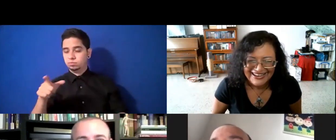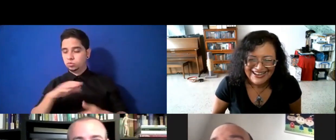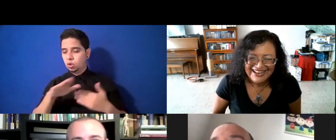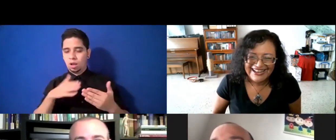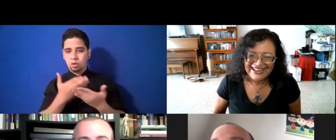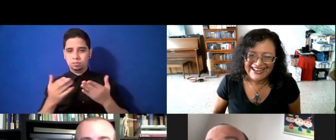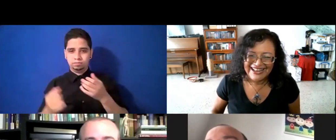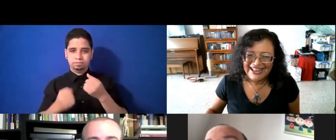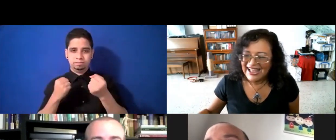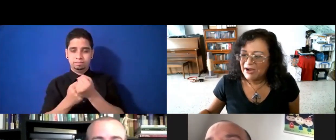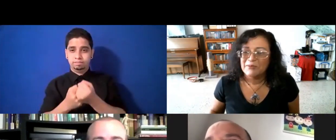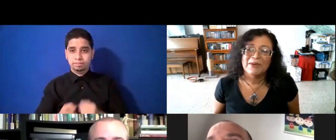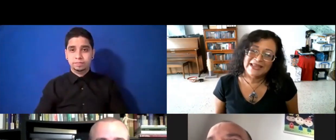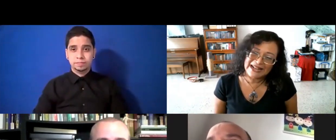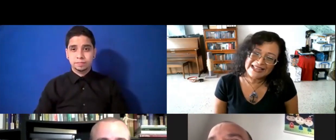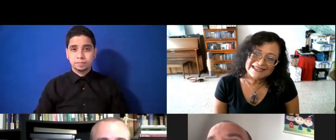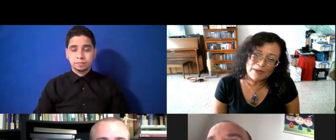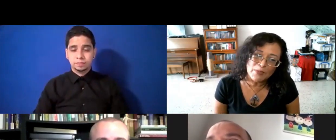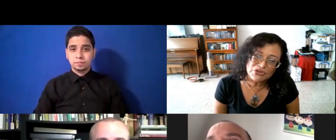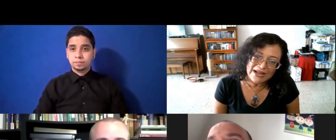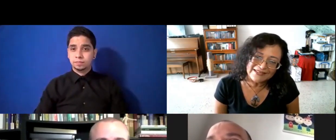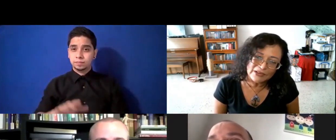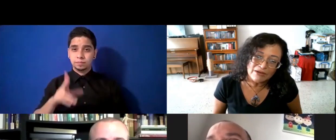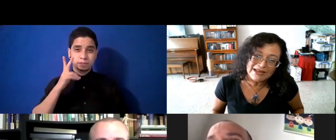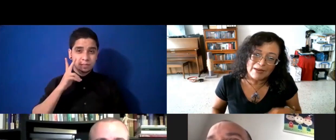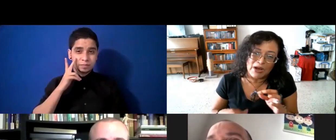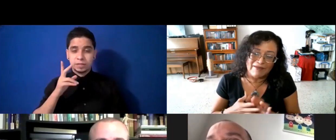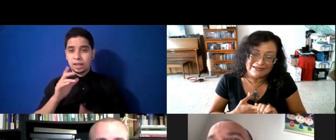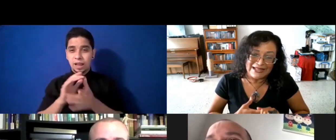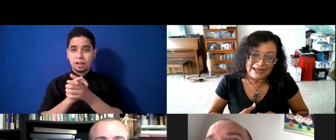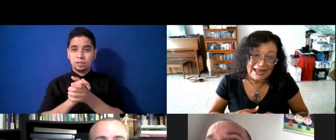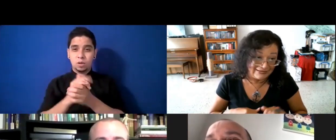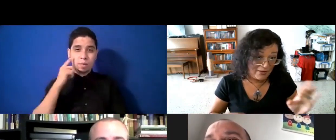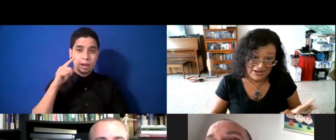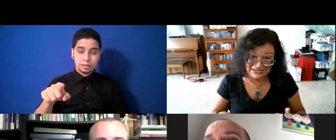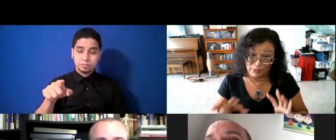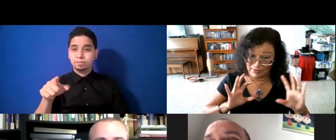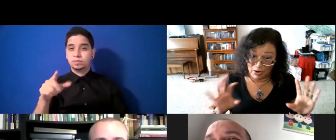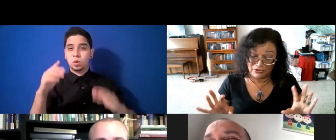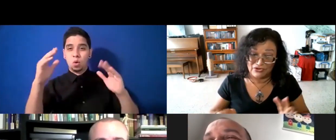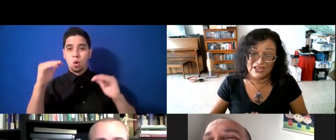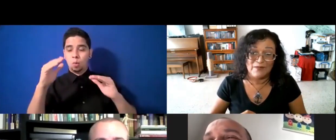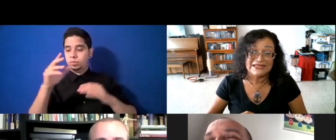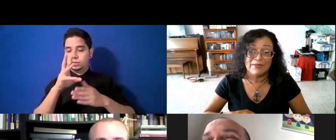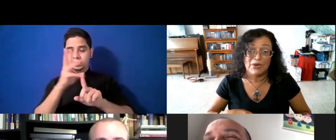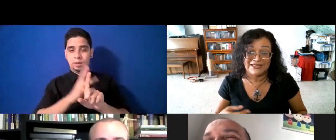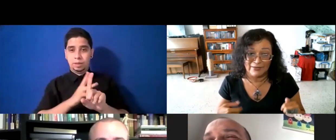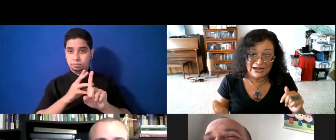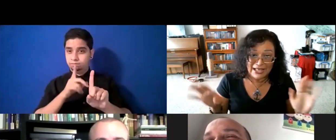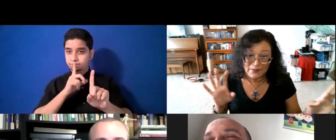todo. Pues mira, te deseamos mucho éxito, ya vamos a ver si de aquí a seis meses, porque más o menos son seis meses, vamos a celebrar la en